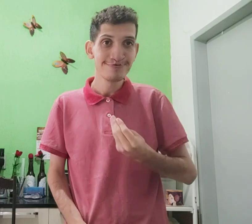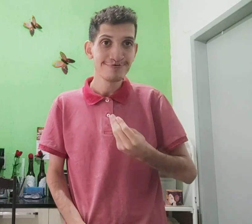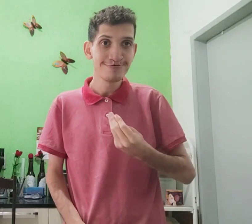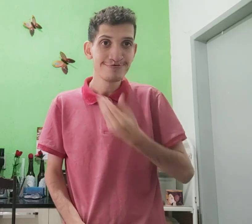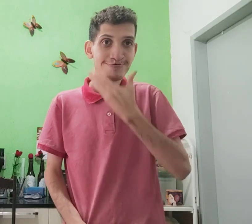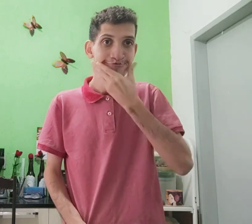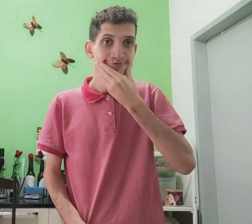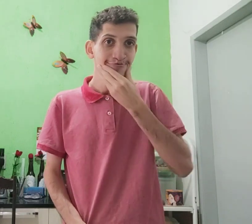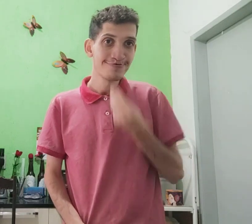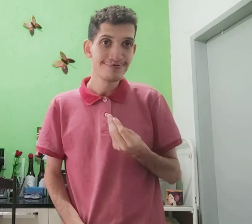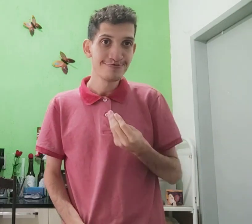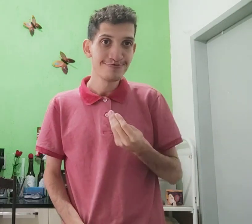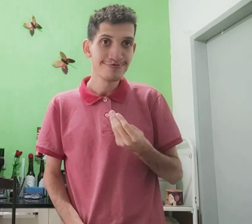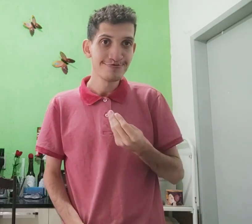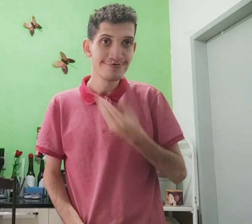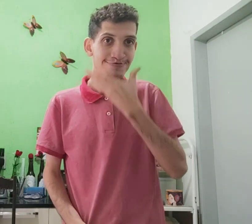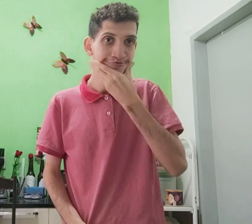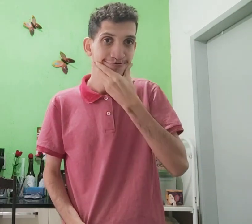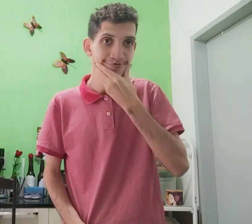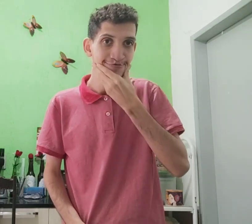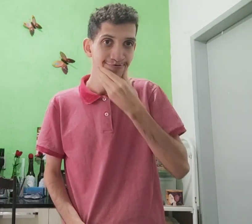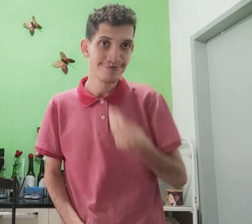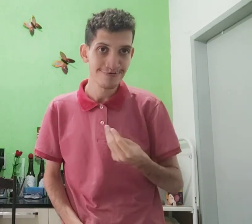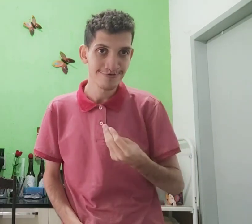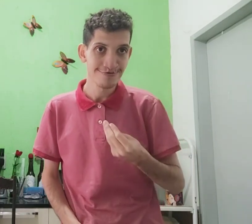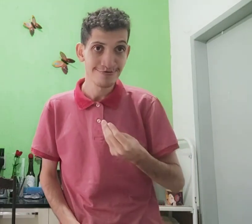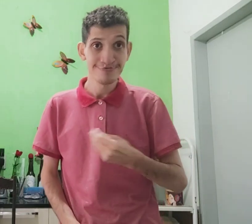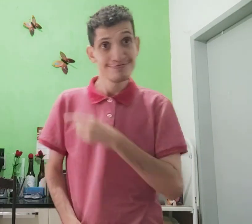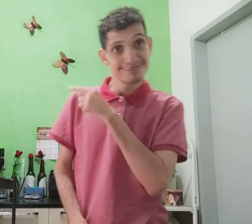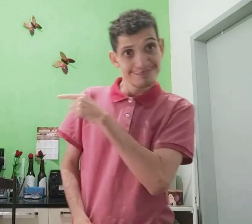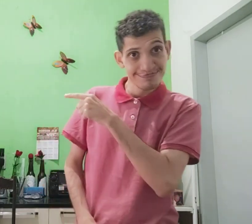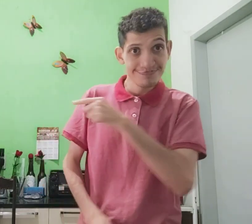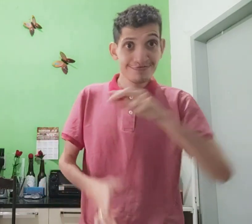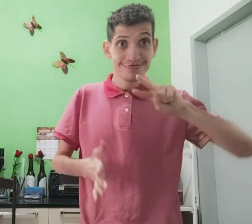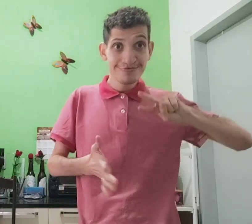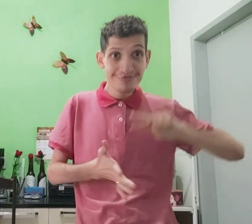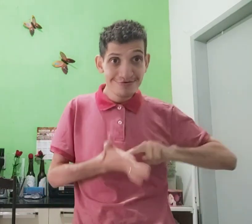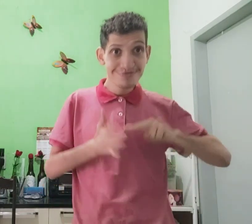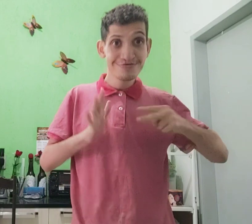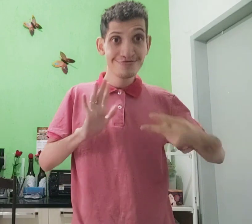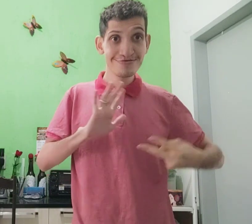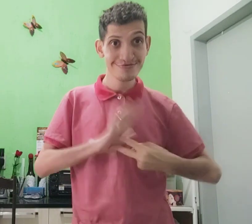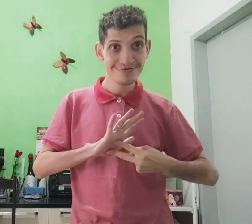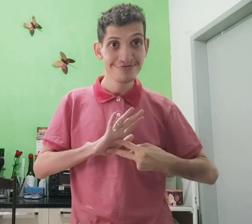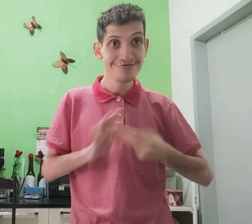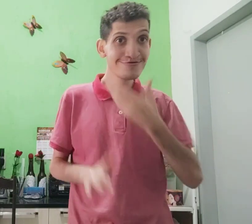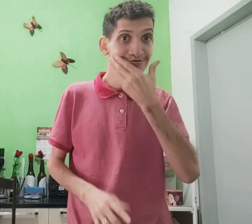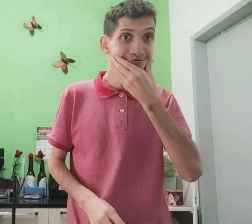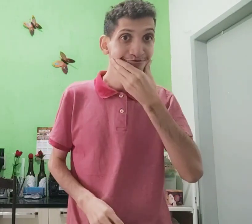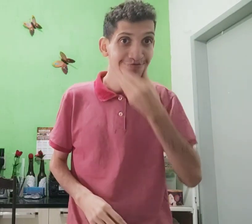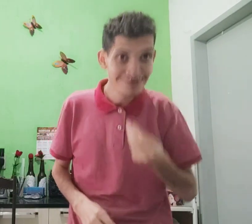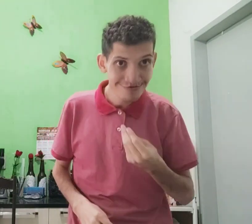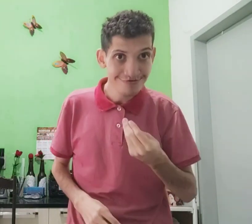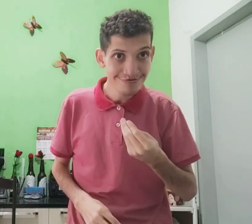assim, assim, isso, isso, isso, ele significa